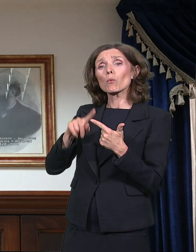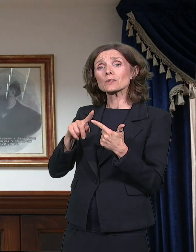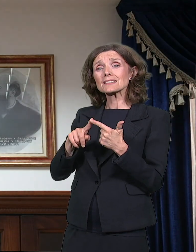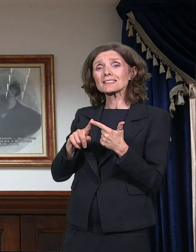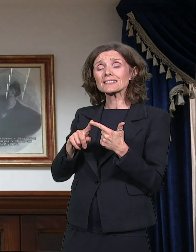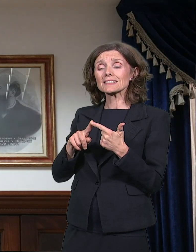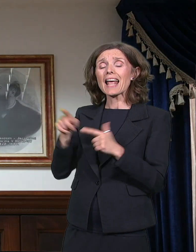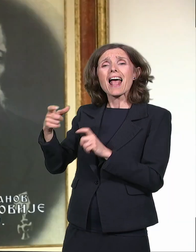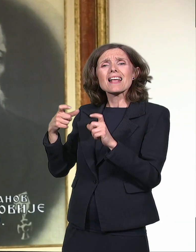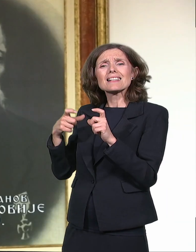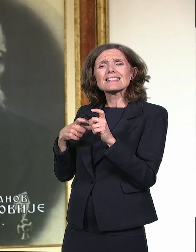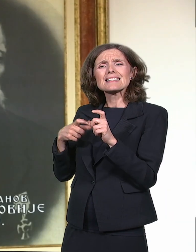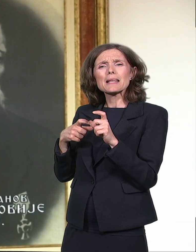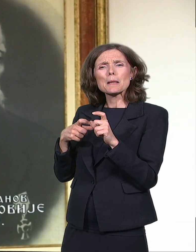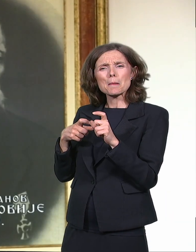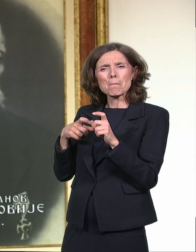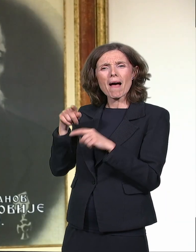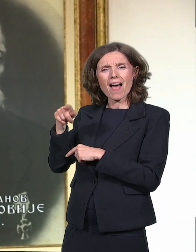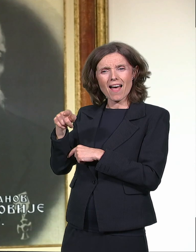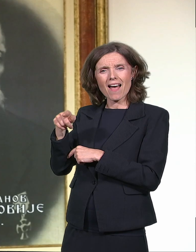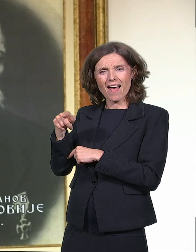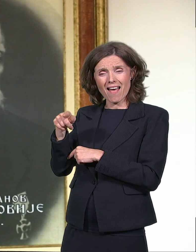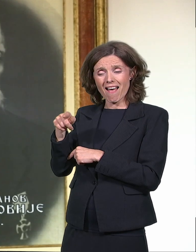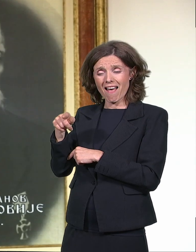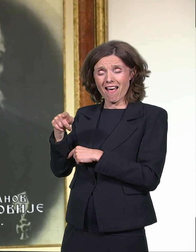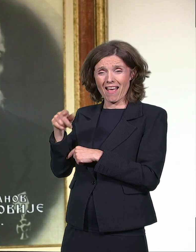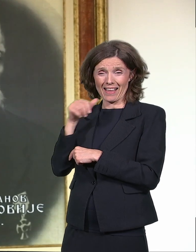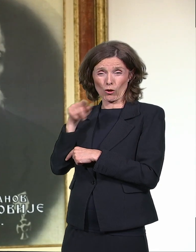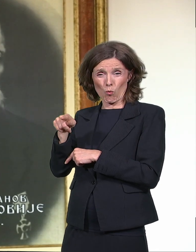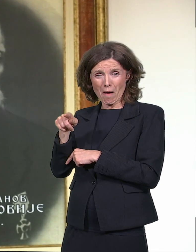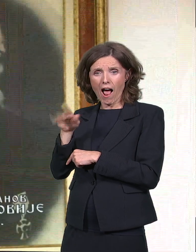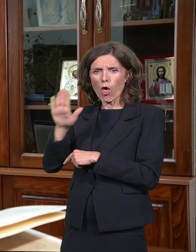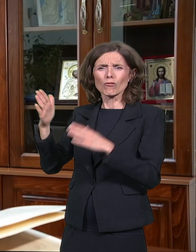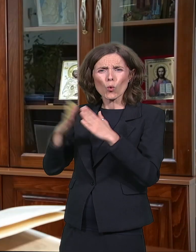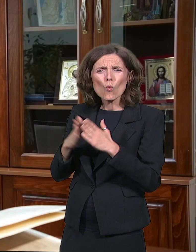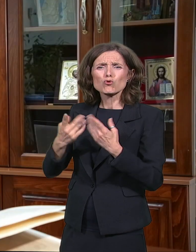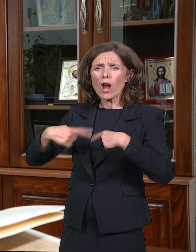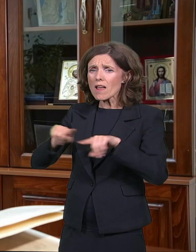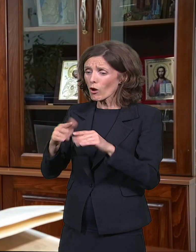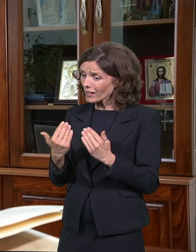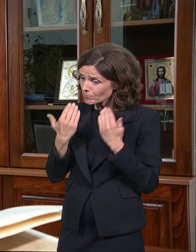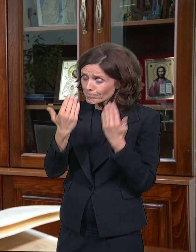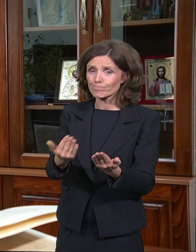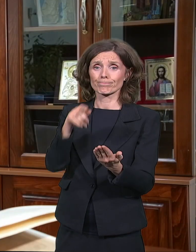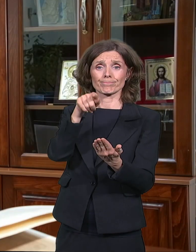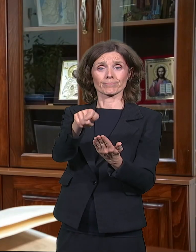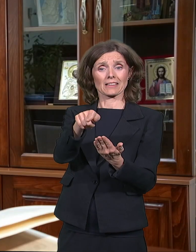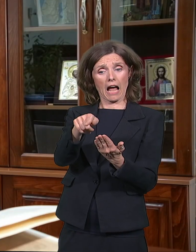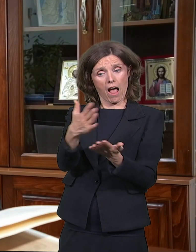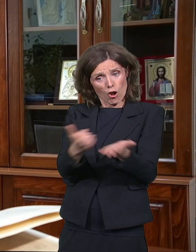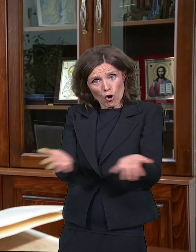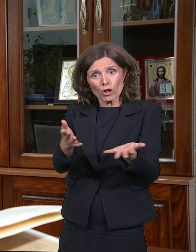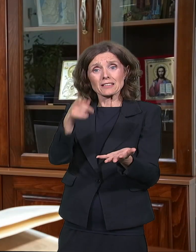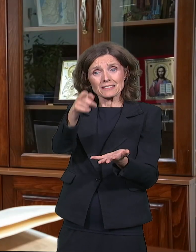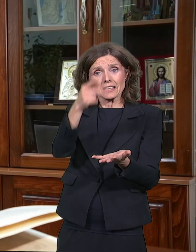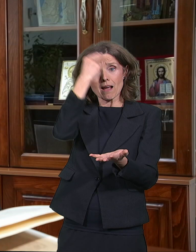svoje kuće i imanja Sime i Gumanova. Bogoslovija je nastala